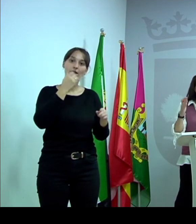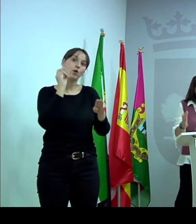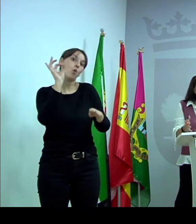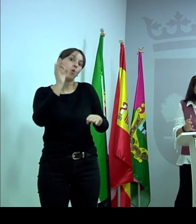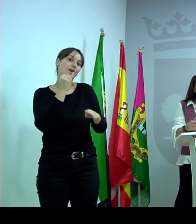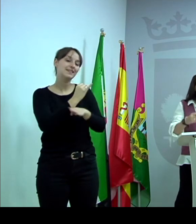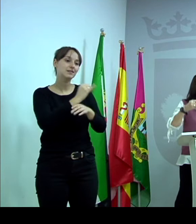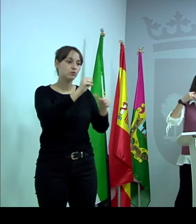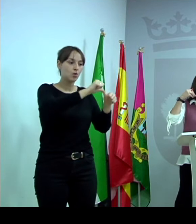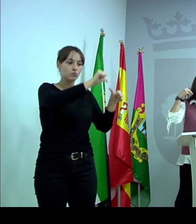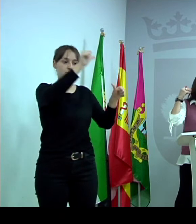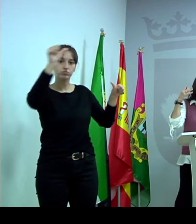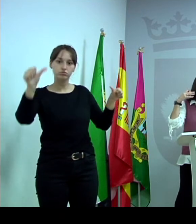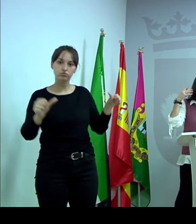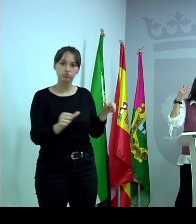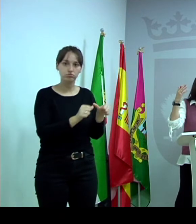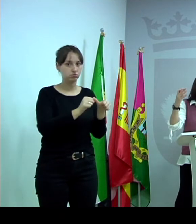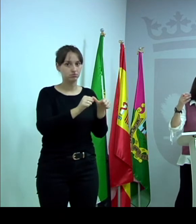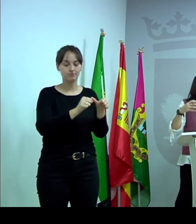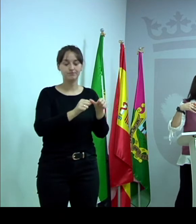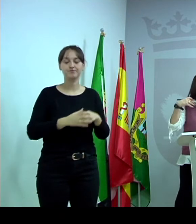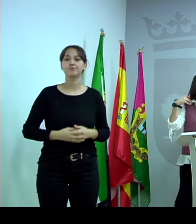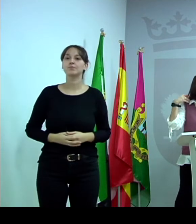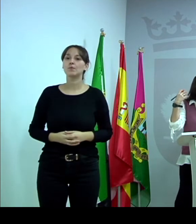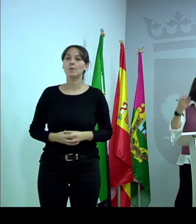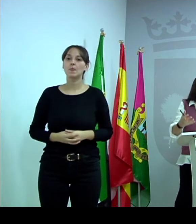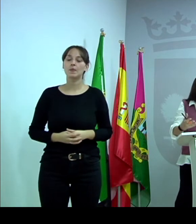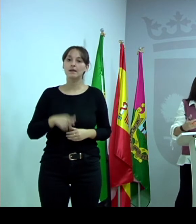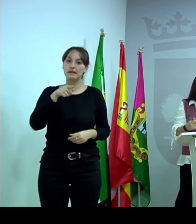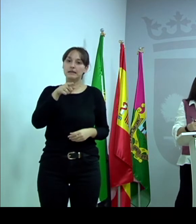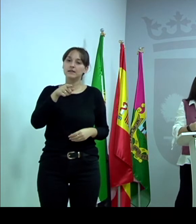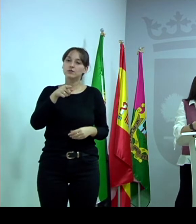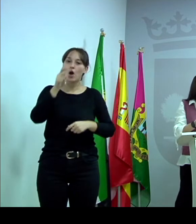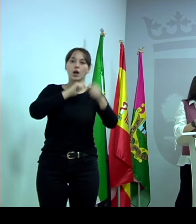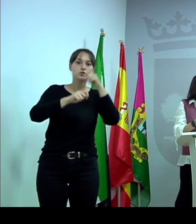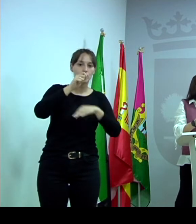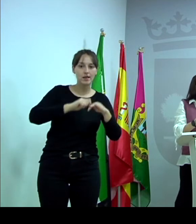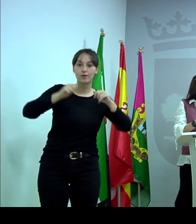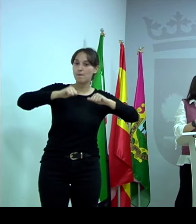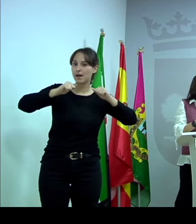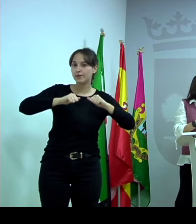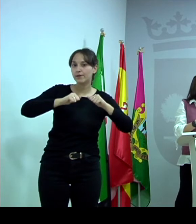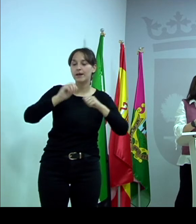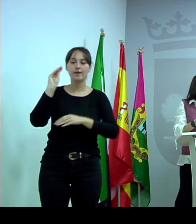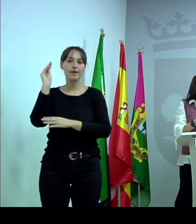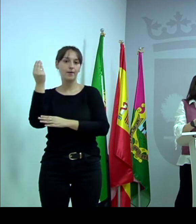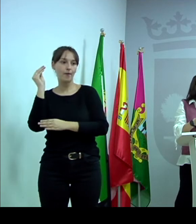infancia, porque va a ser dirigida a los profesionales y a asociaciones de mayores. Entonces,